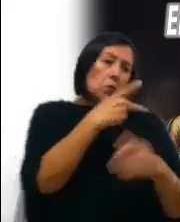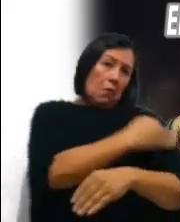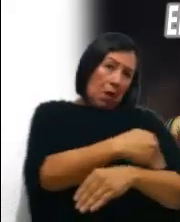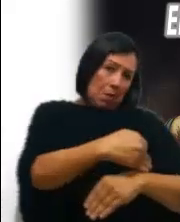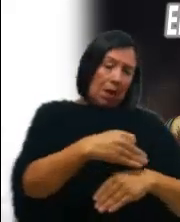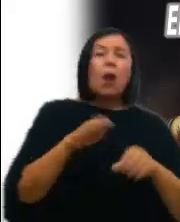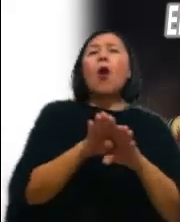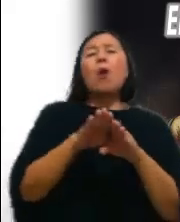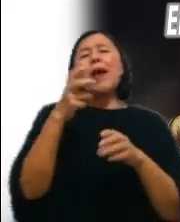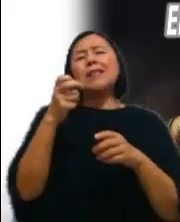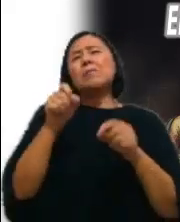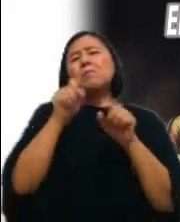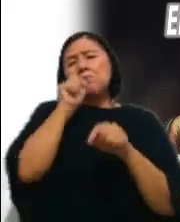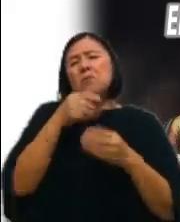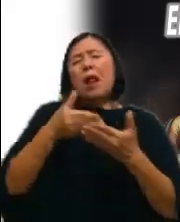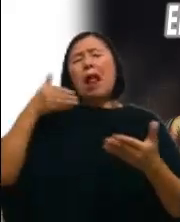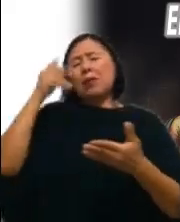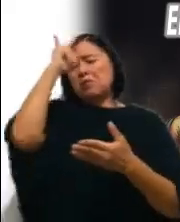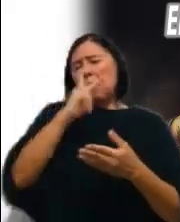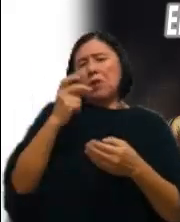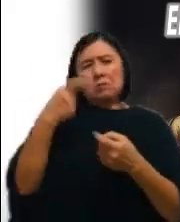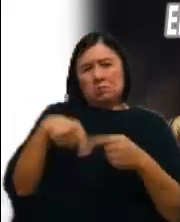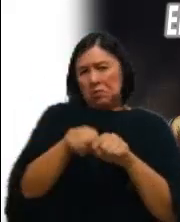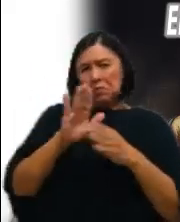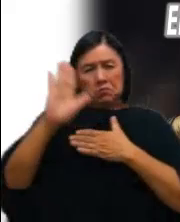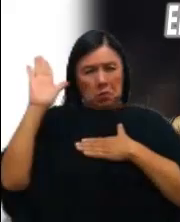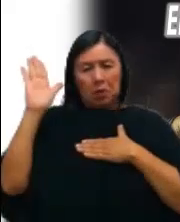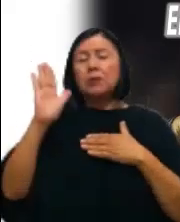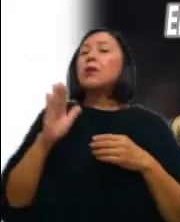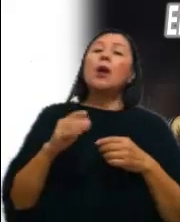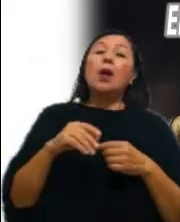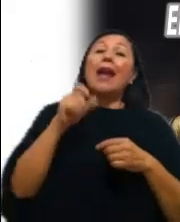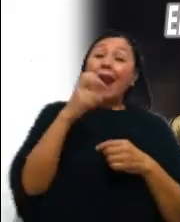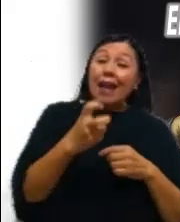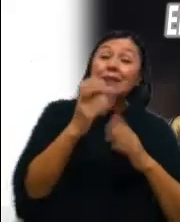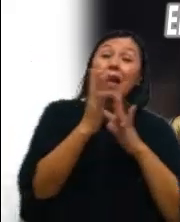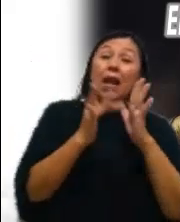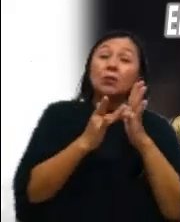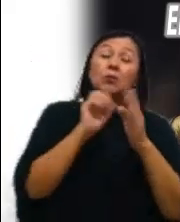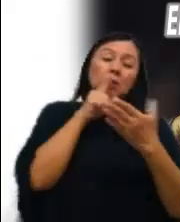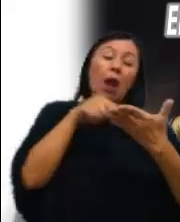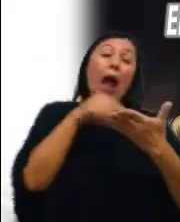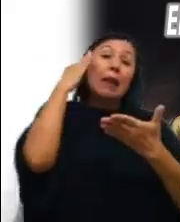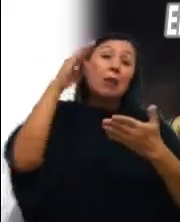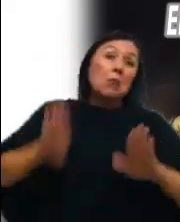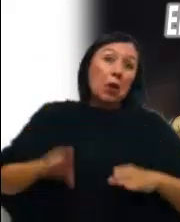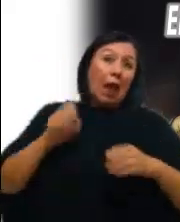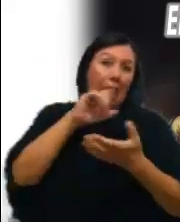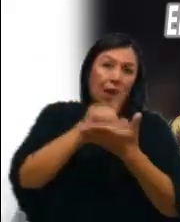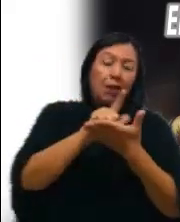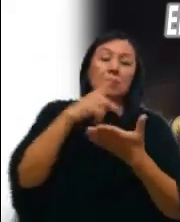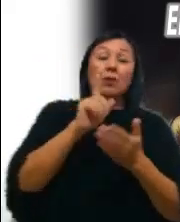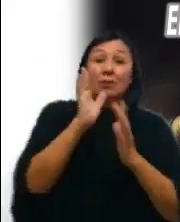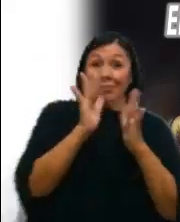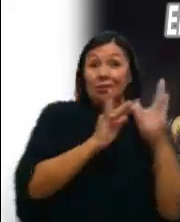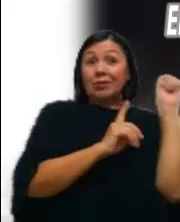profetas del Antiguo Testamento Jesús nació bajo la ley Pero vino a rescatar a los que estaban bajo